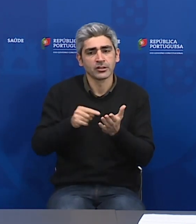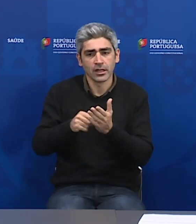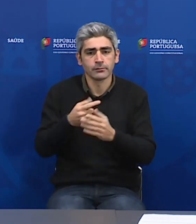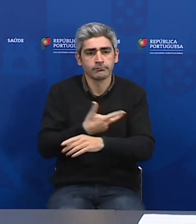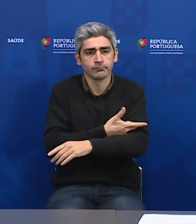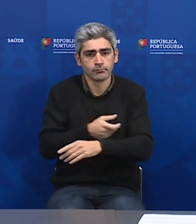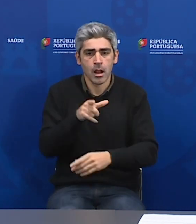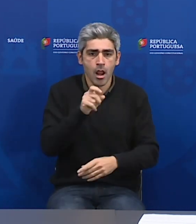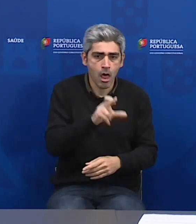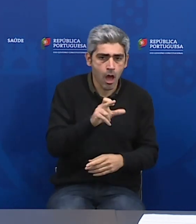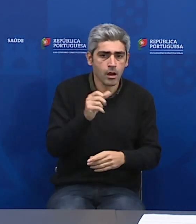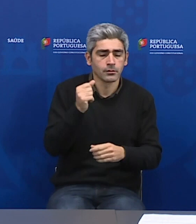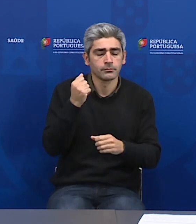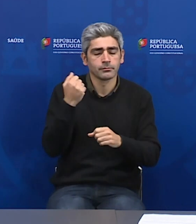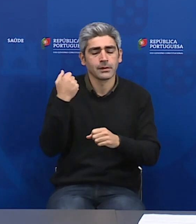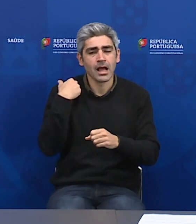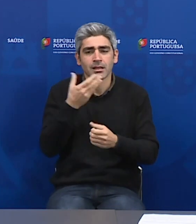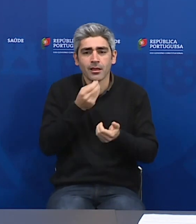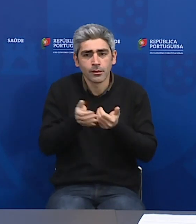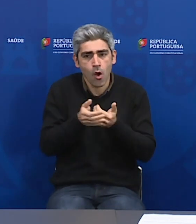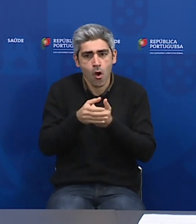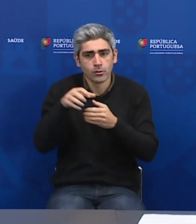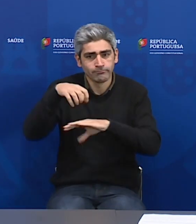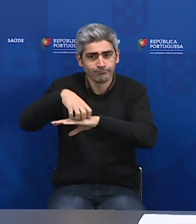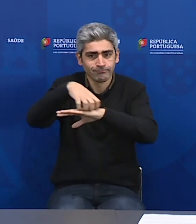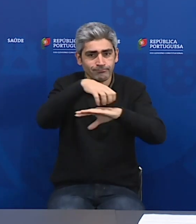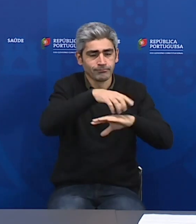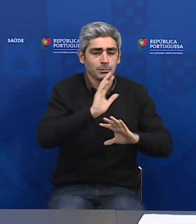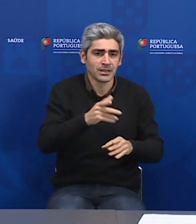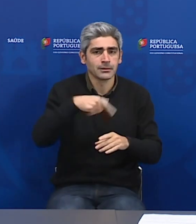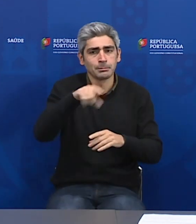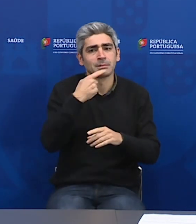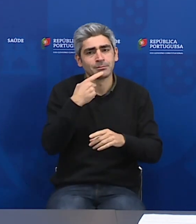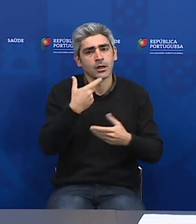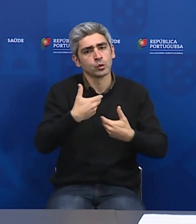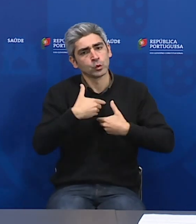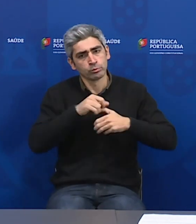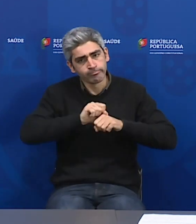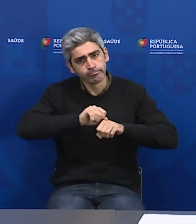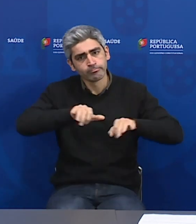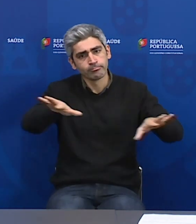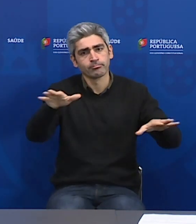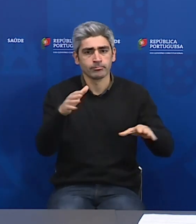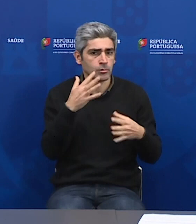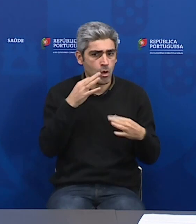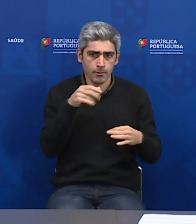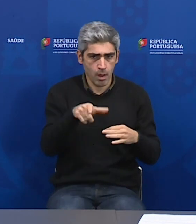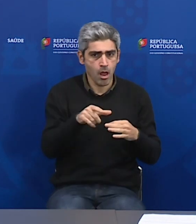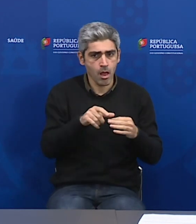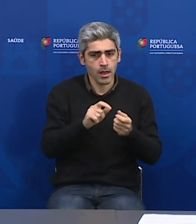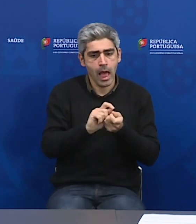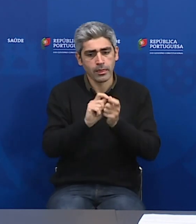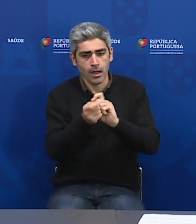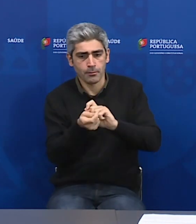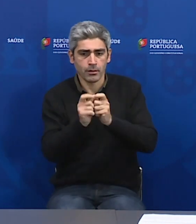lares e que estão em residências. E, portanto, é preciso que percebam, e pedimos essa ajuda para poderem difundir este dinamismo e a nossa